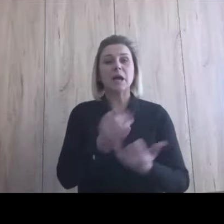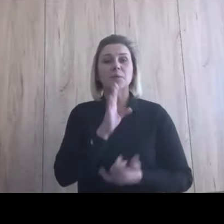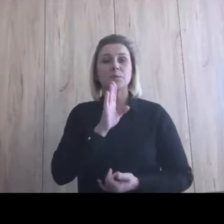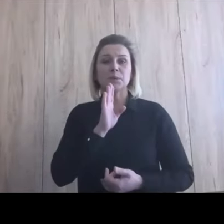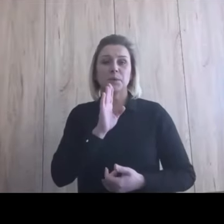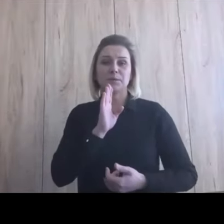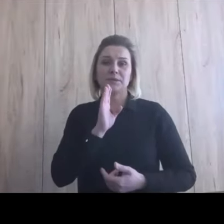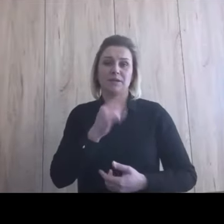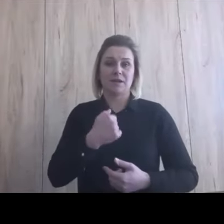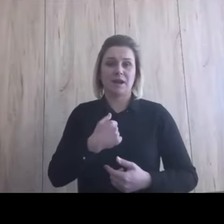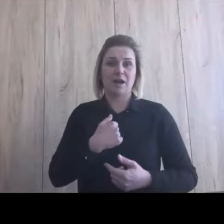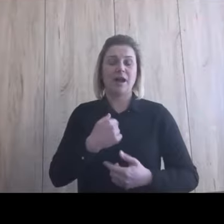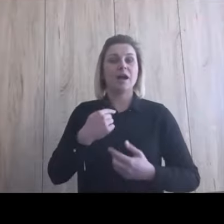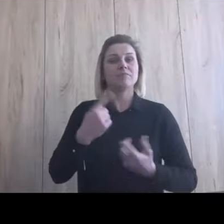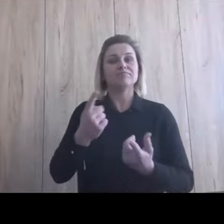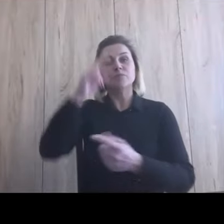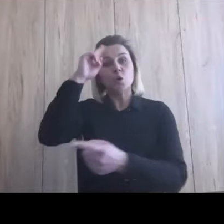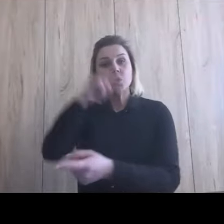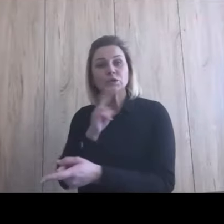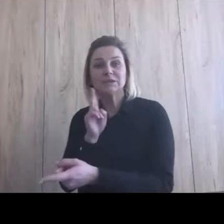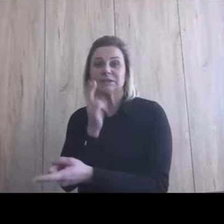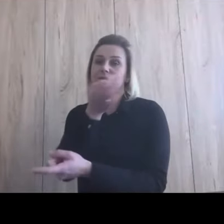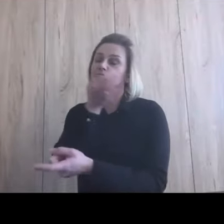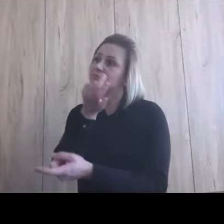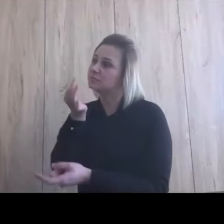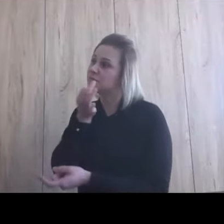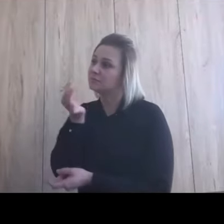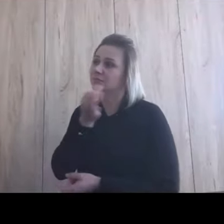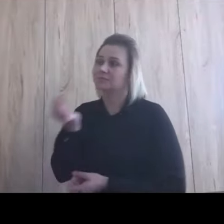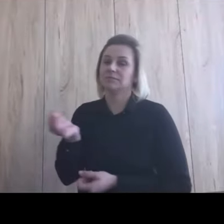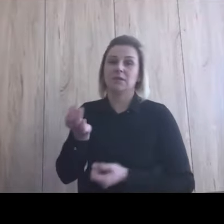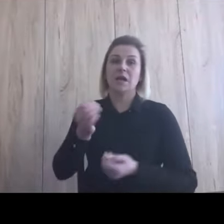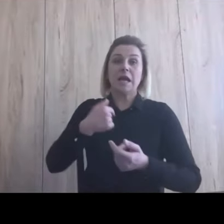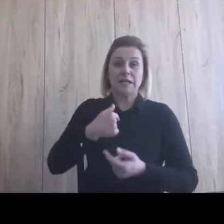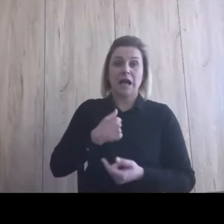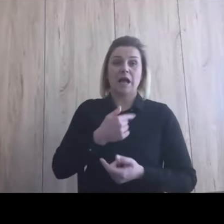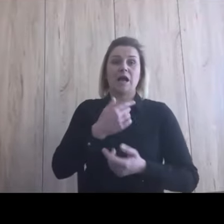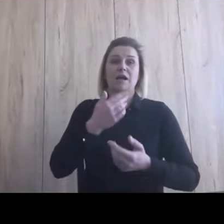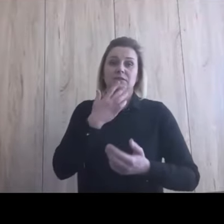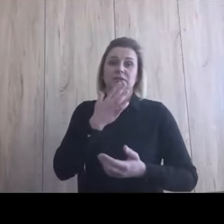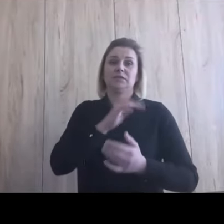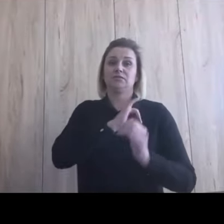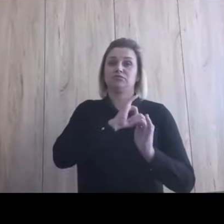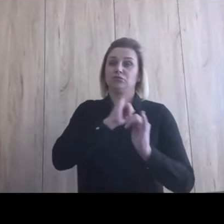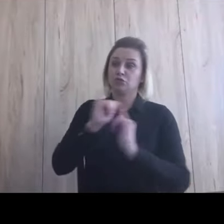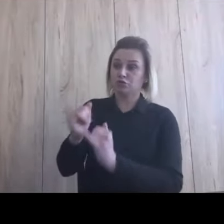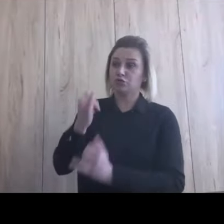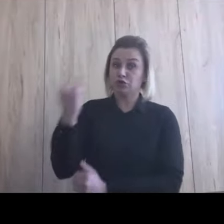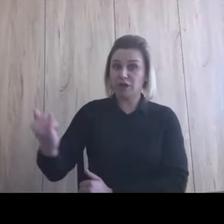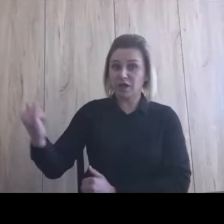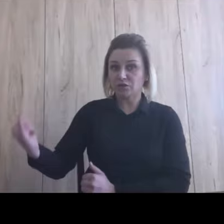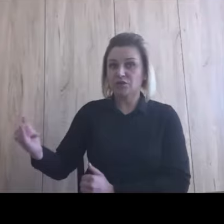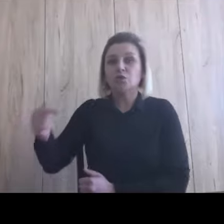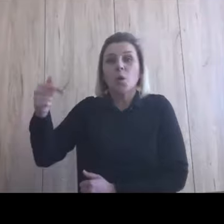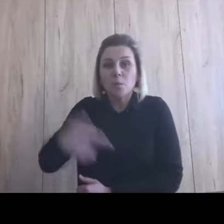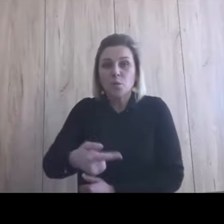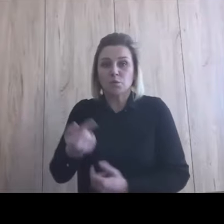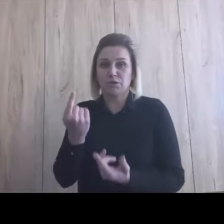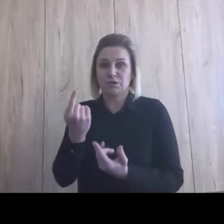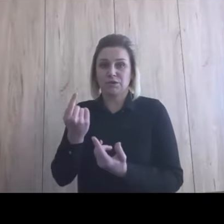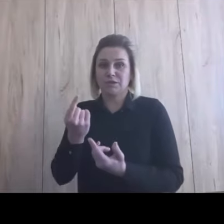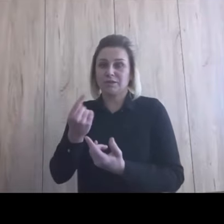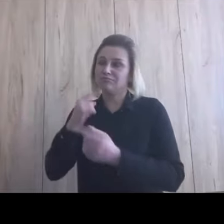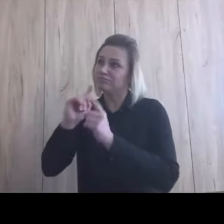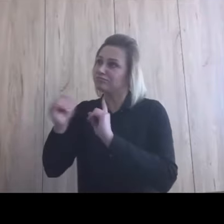tutaj drogowskazem byli rodzice. Jeżeli mam robić narzędzie dedykowane ich dzieciom, to muszę posłuchać ich